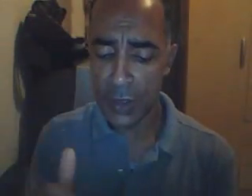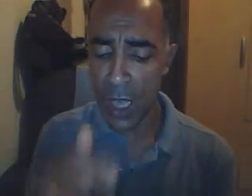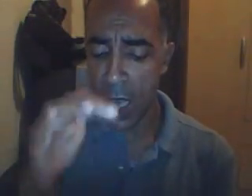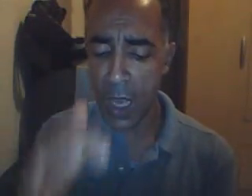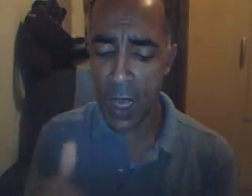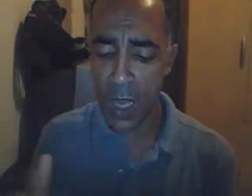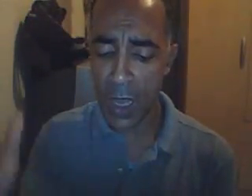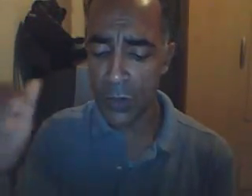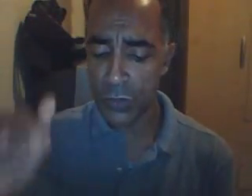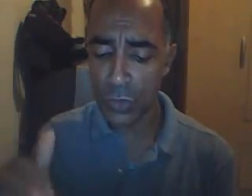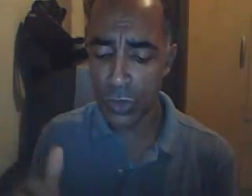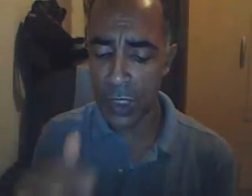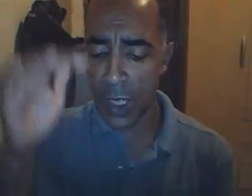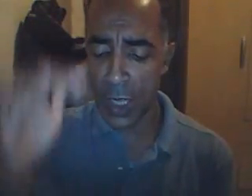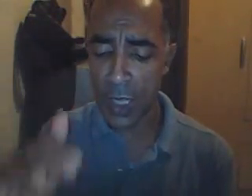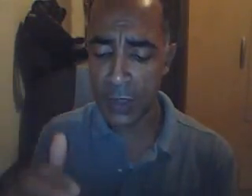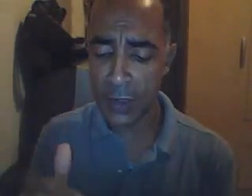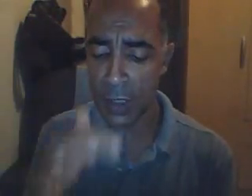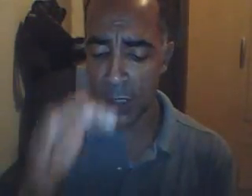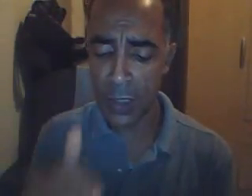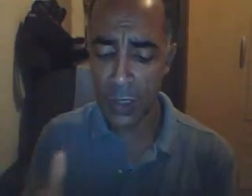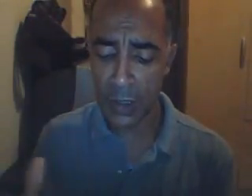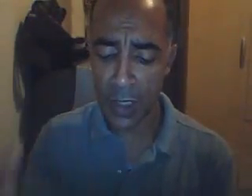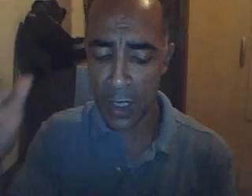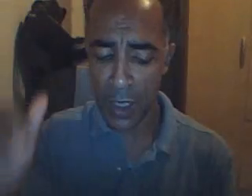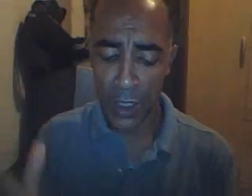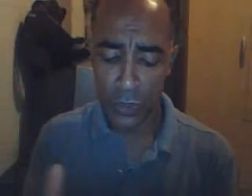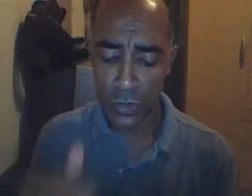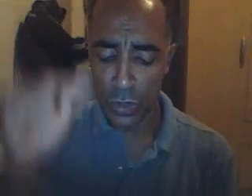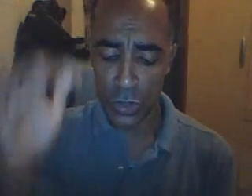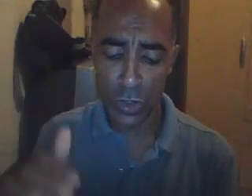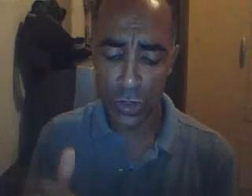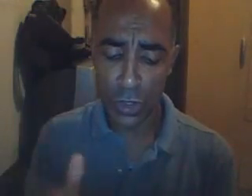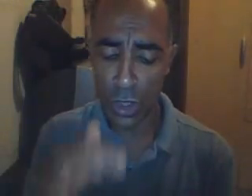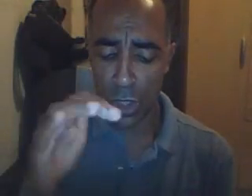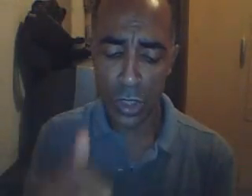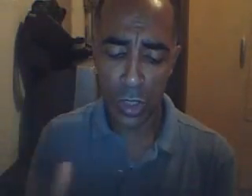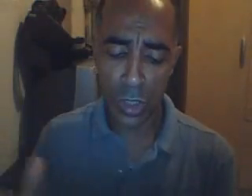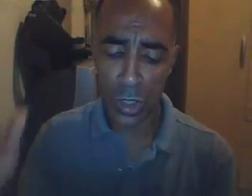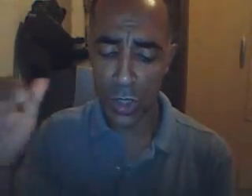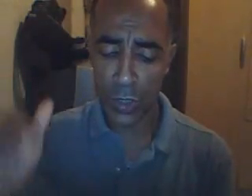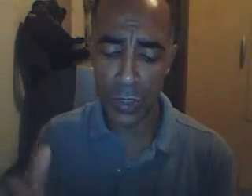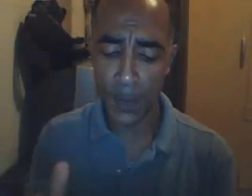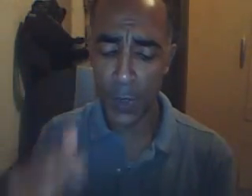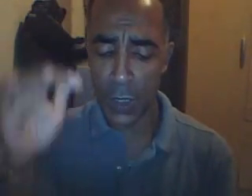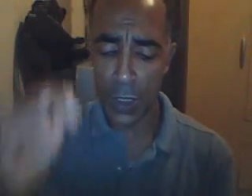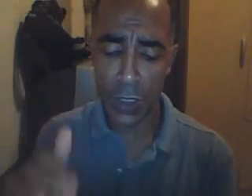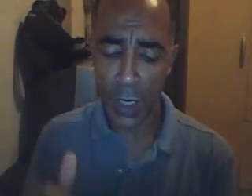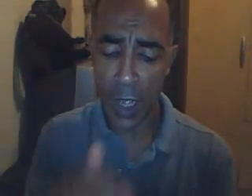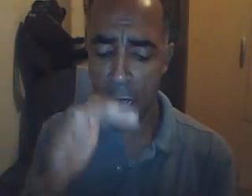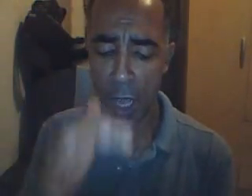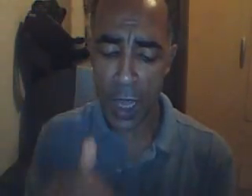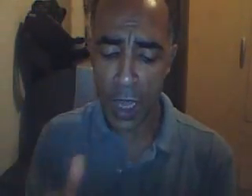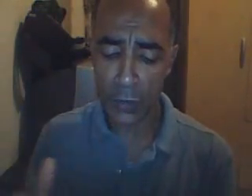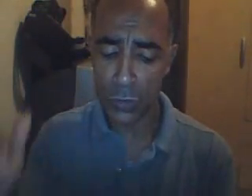Exalto na cena de dor e pecado,